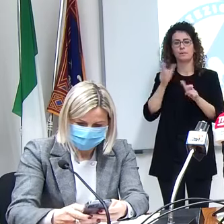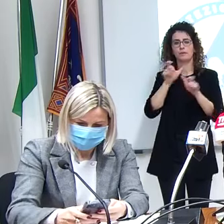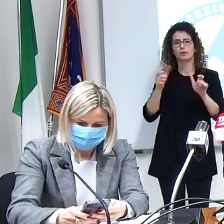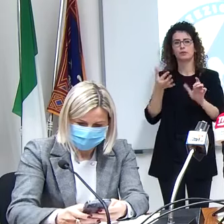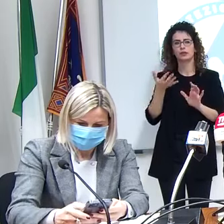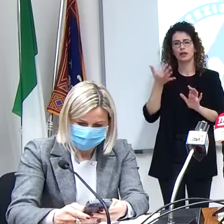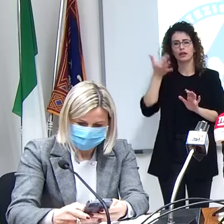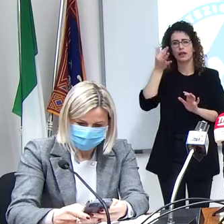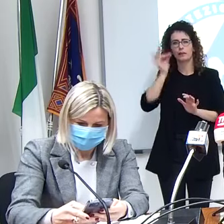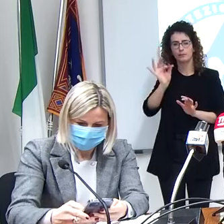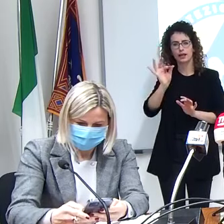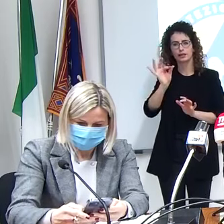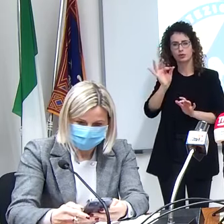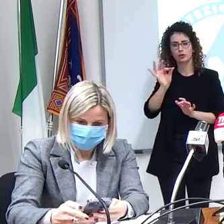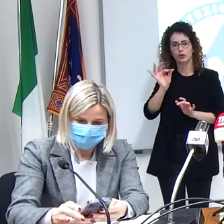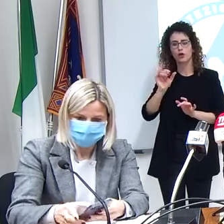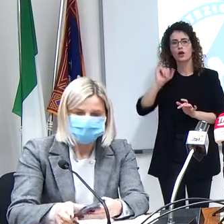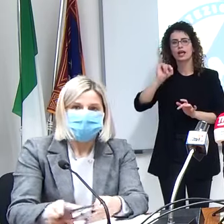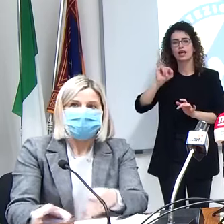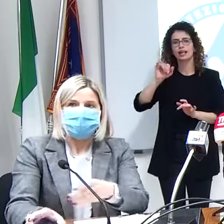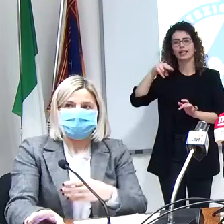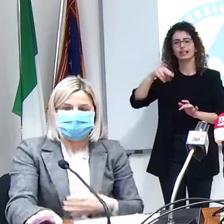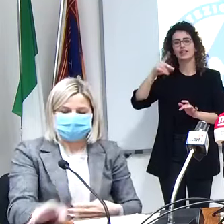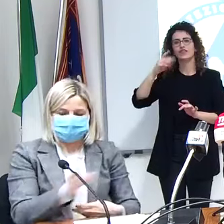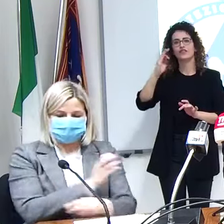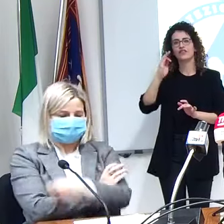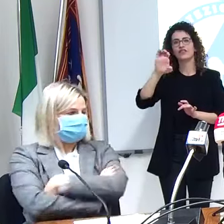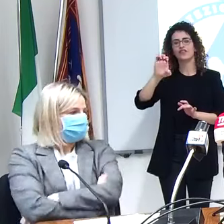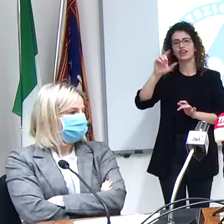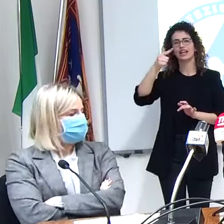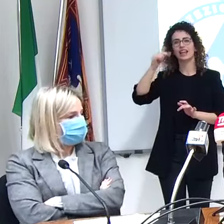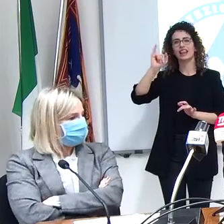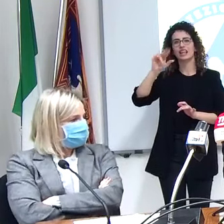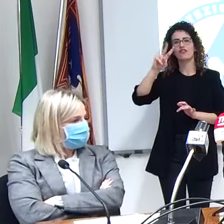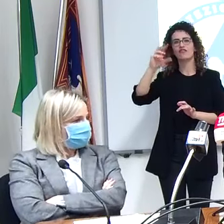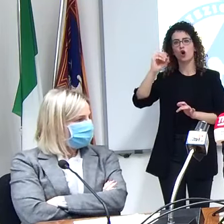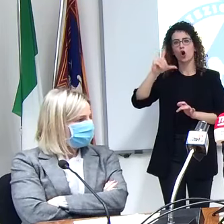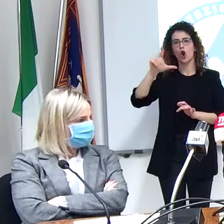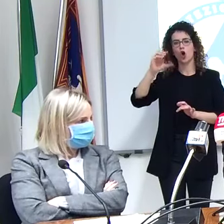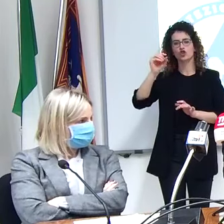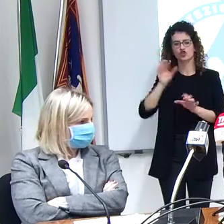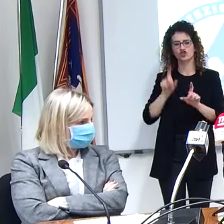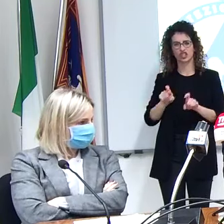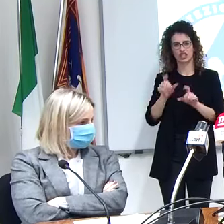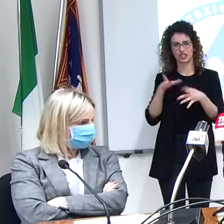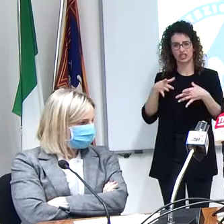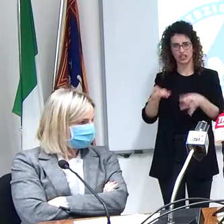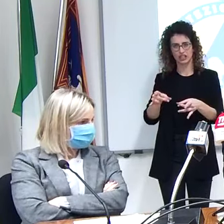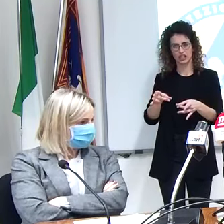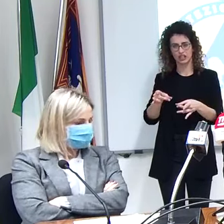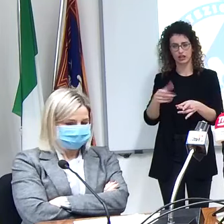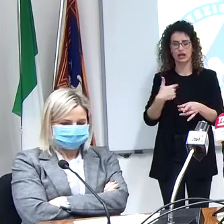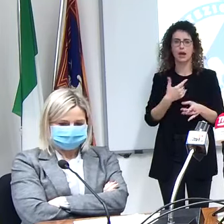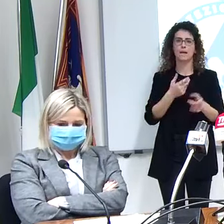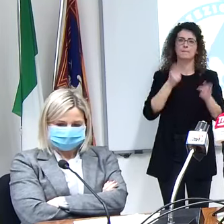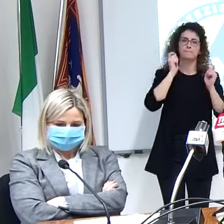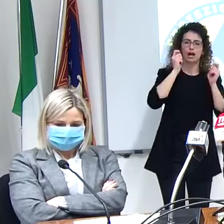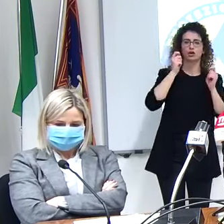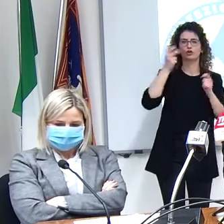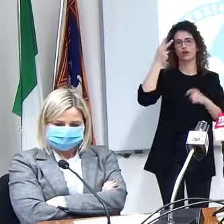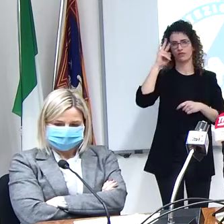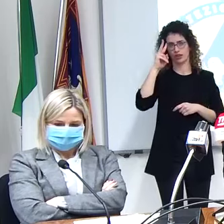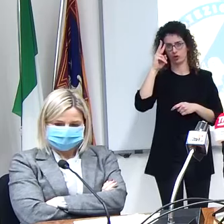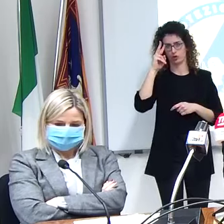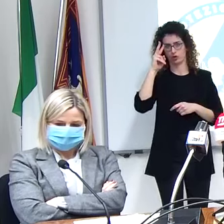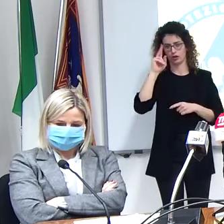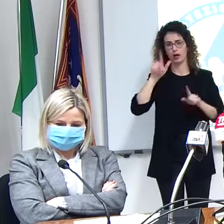quelli che sono stati contattati erano gli infettivologi delle due aziende ospedaliere di Padova e Verona allo stesso modo